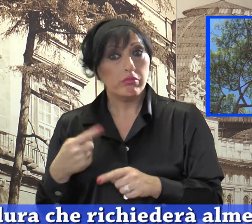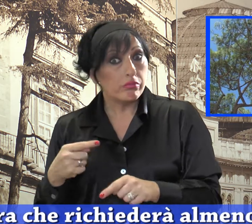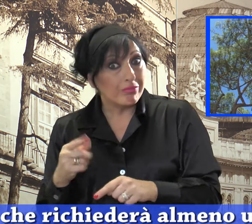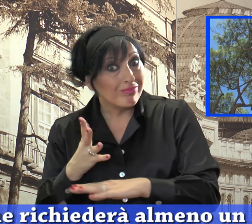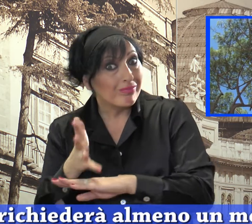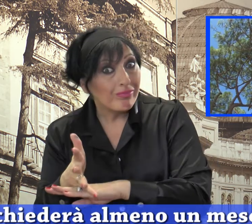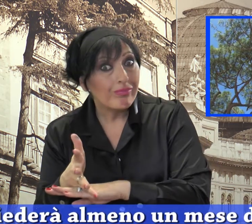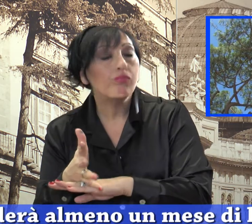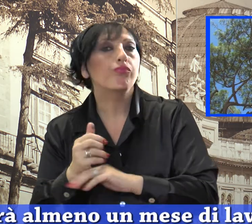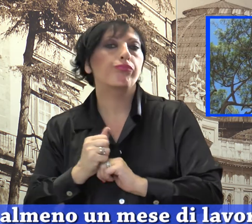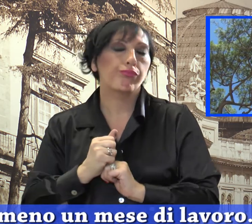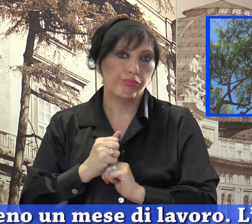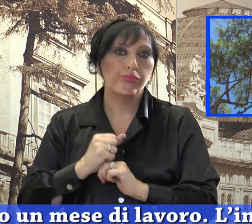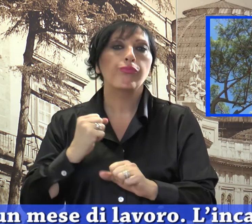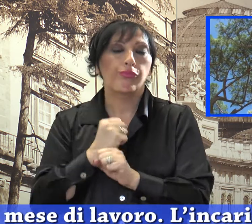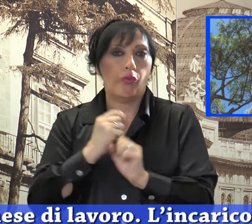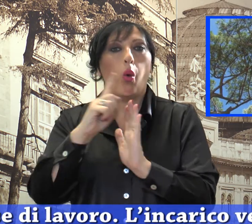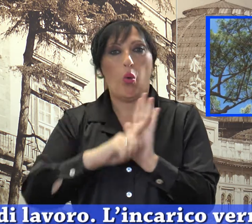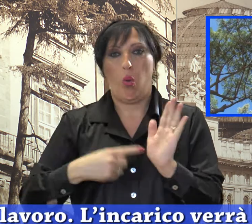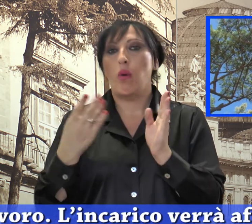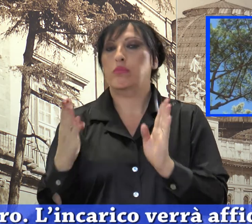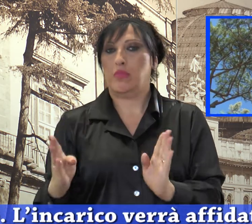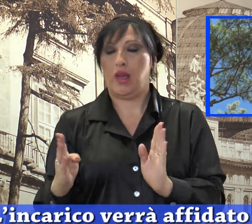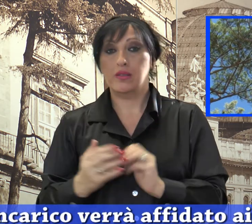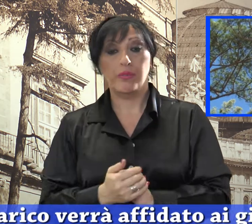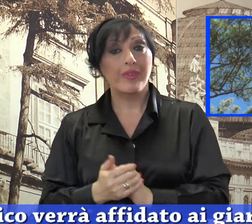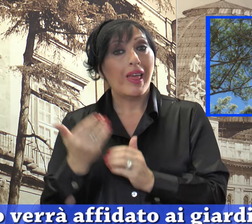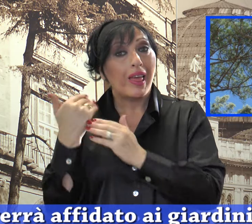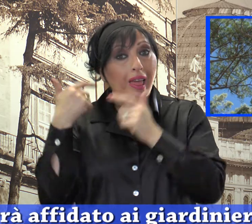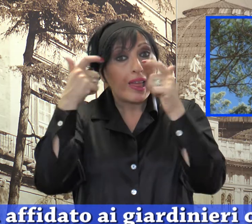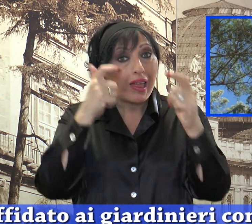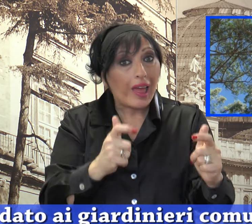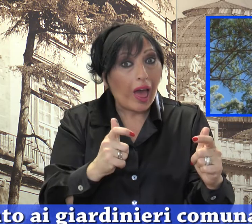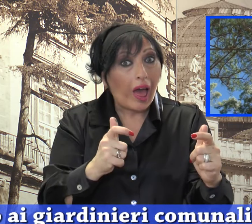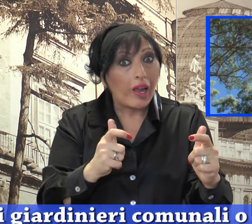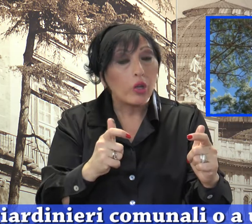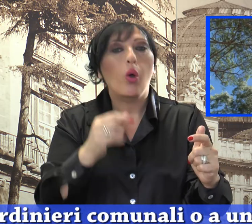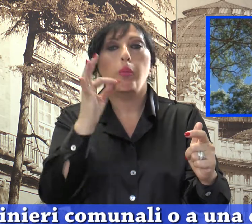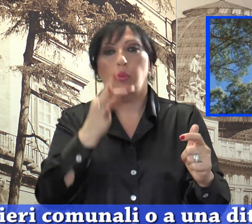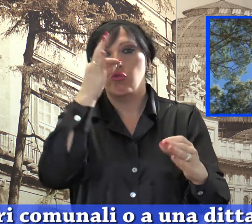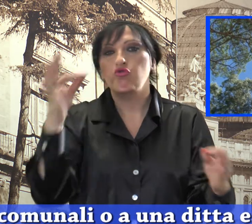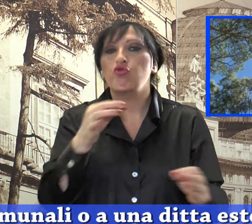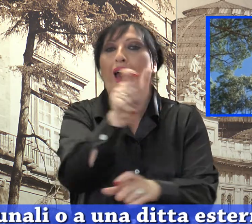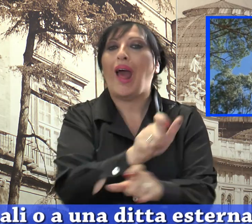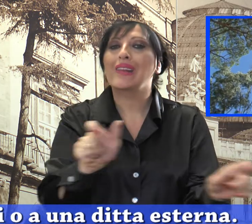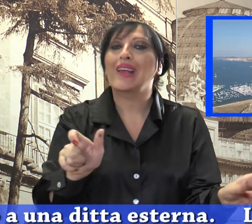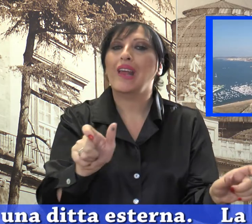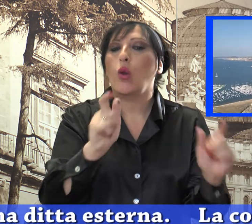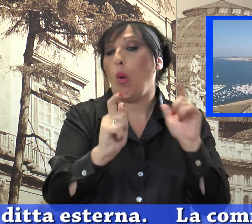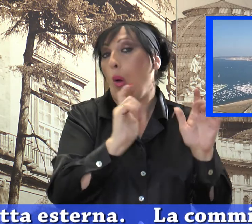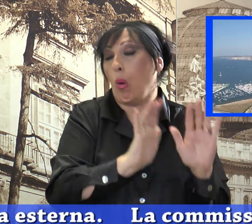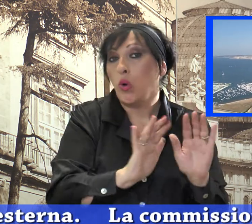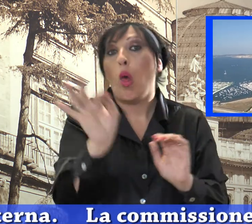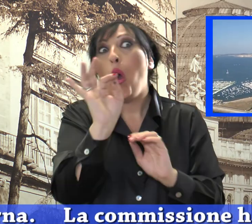richiederà almeno un mese di lavoro. L'incarico verrà affidato ai giardinieri comunali o a una